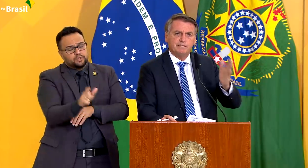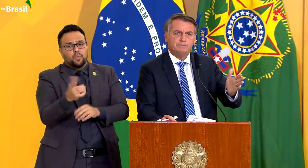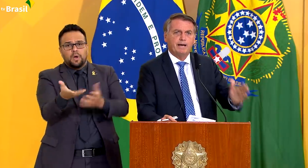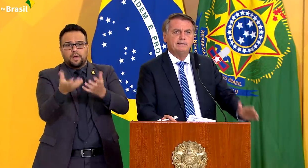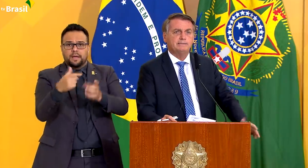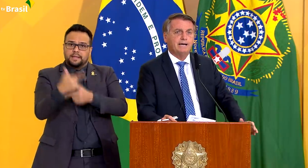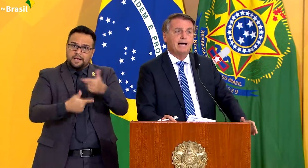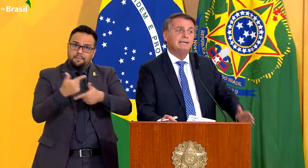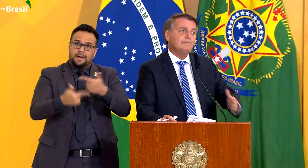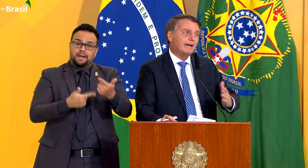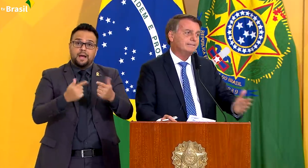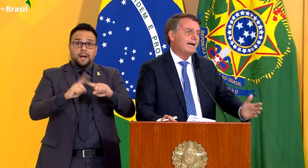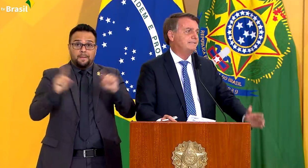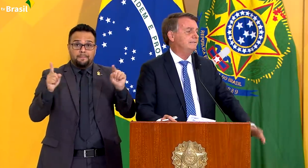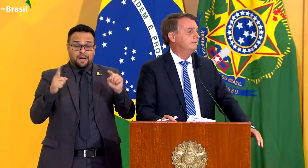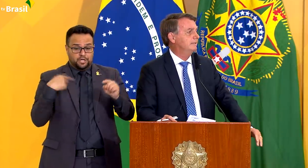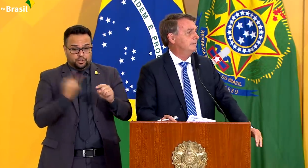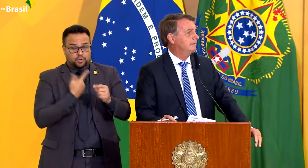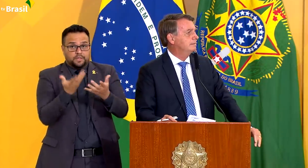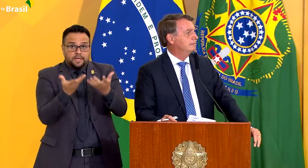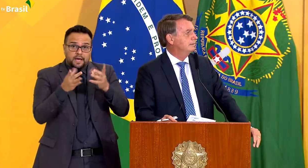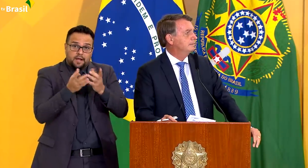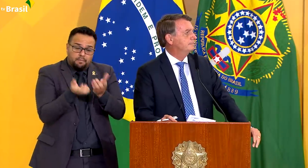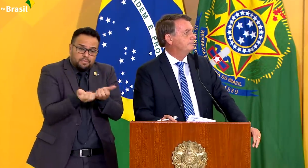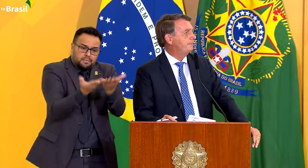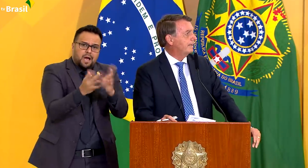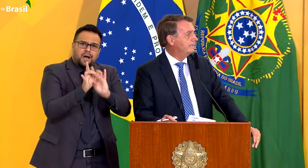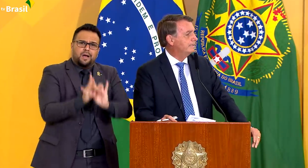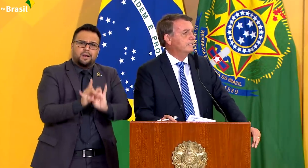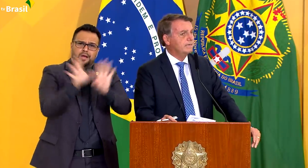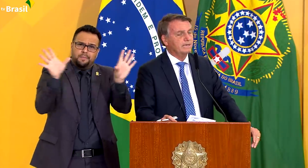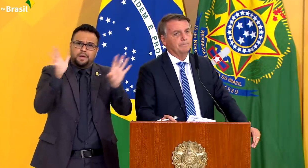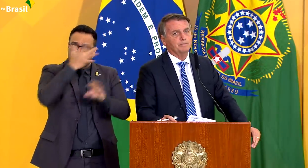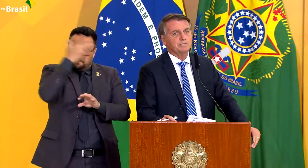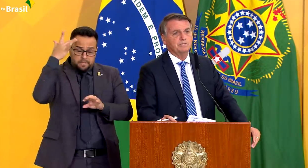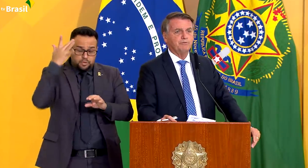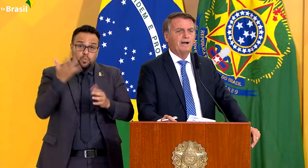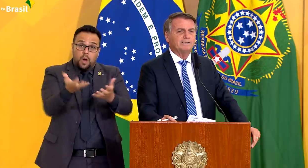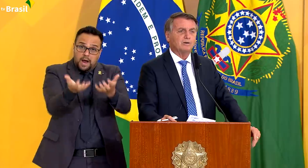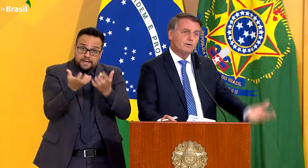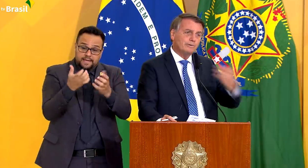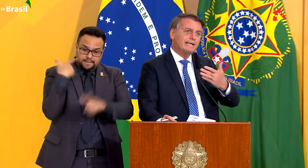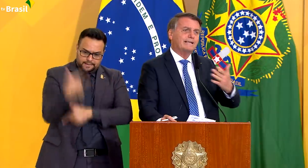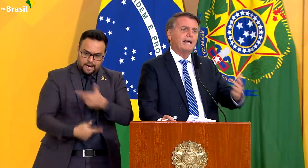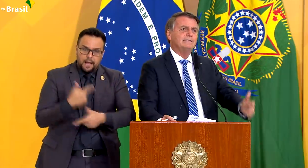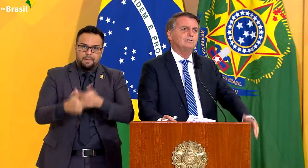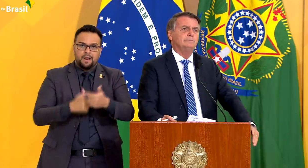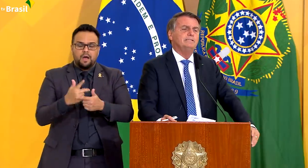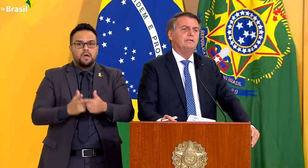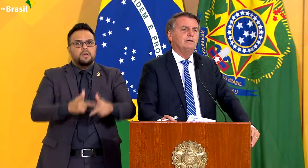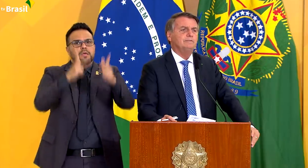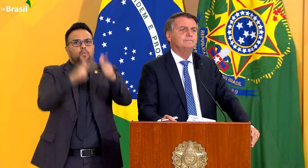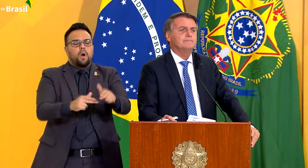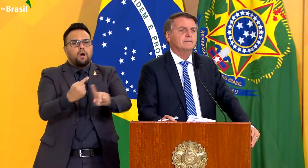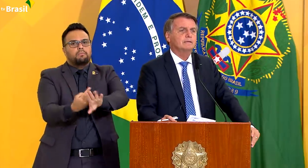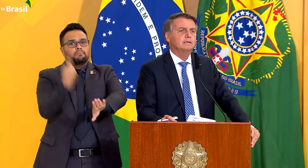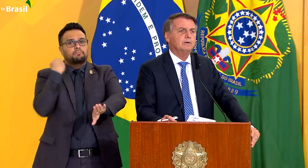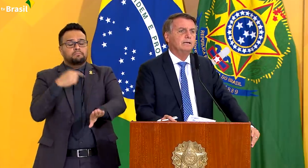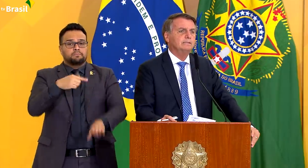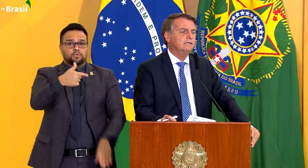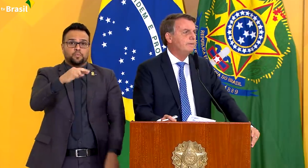cada vez mais dar a liberdade para aquele que queira produzir, que o faça, como lá atrás, 2019,